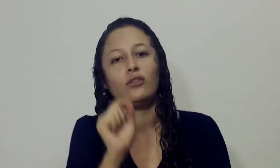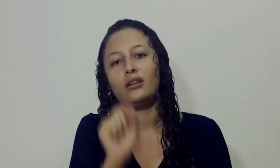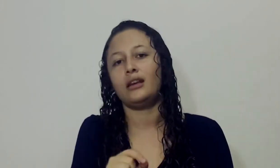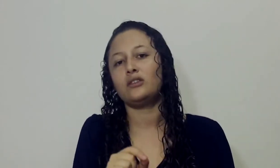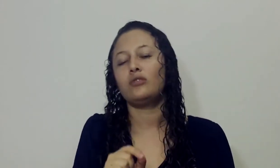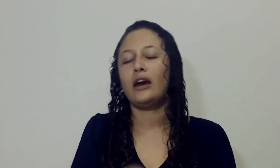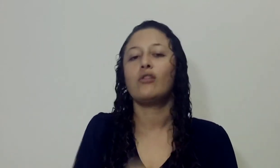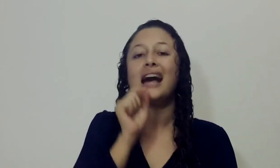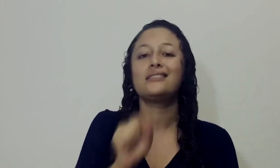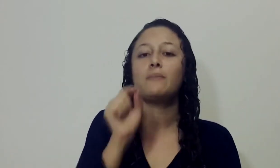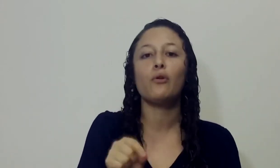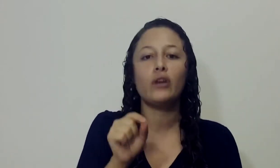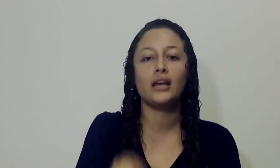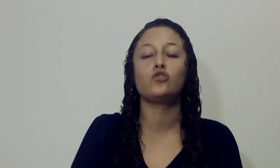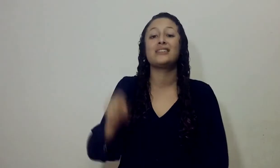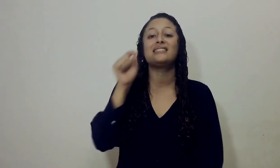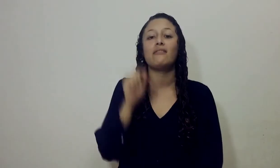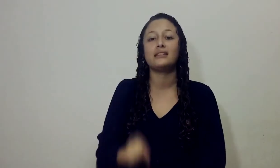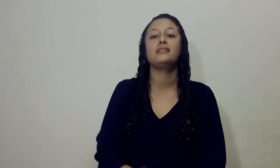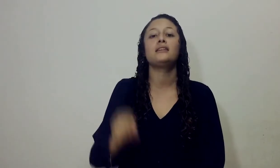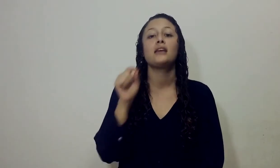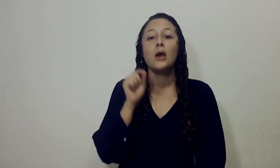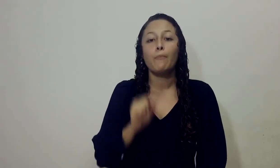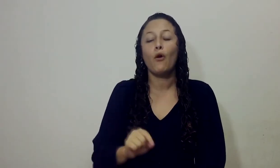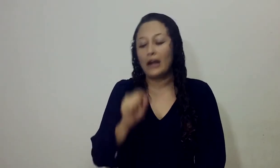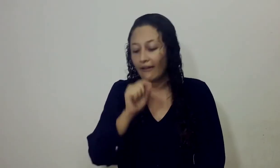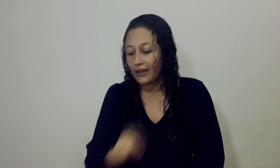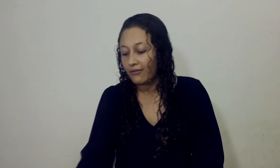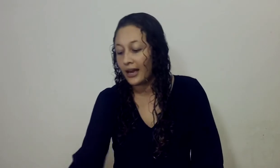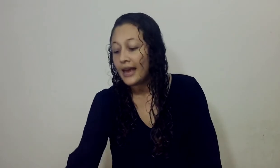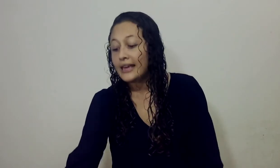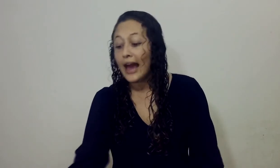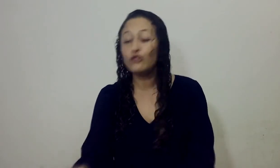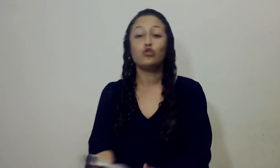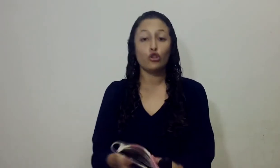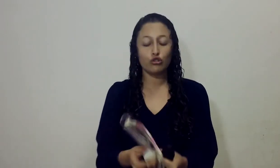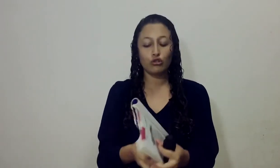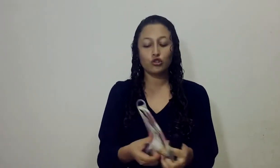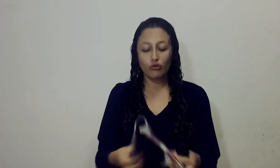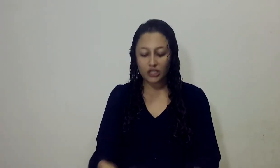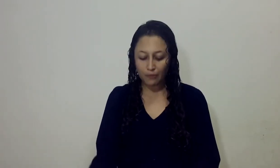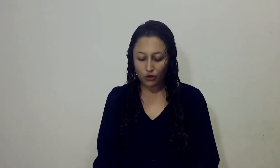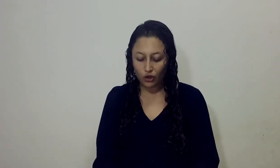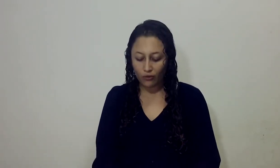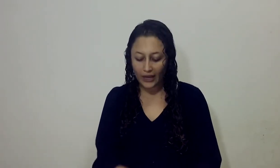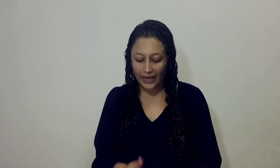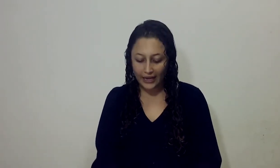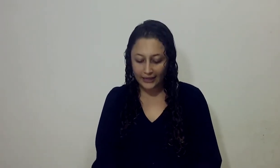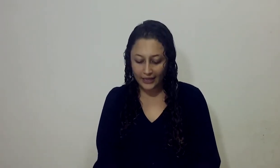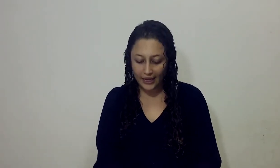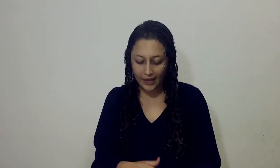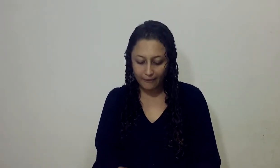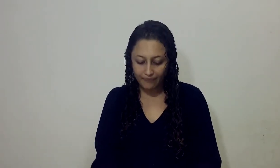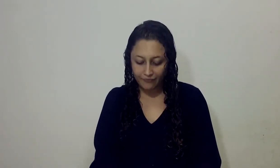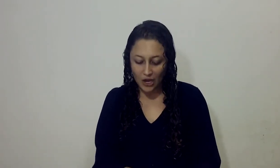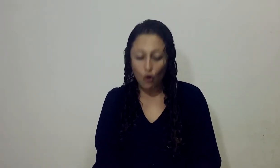hermanos quiero que tenga eso claro Las tipologías son establecidas por la Biblia Y a nosotros nos correspondió en